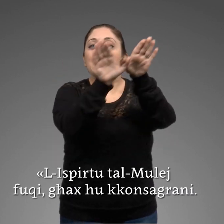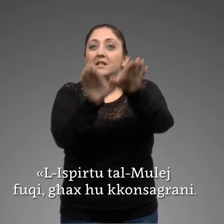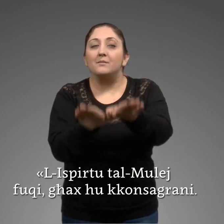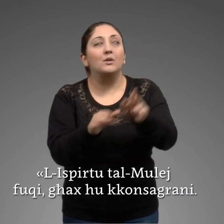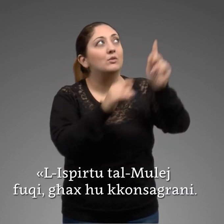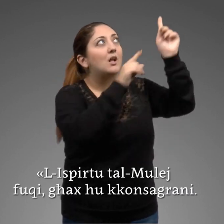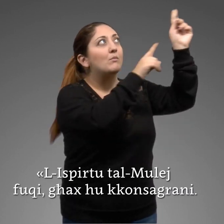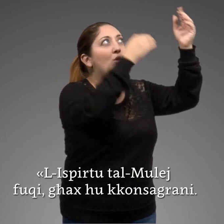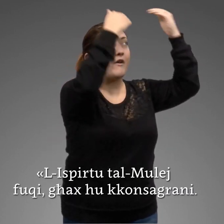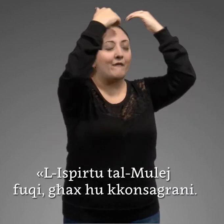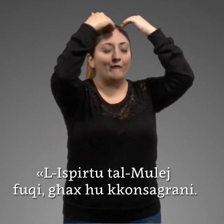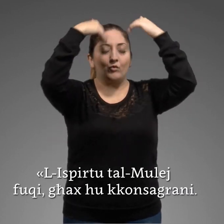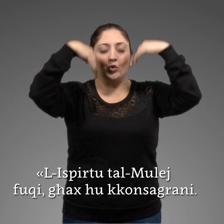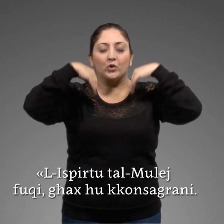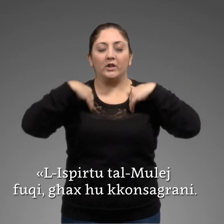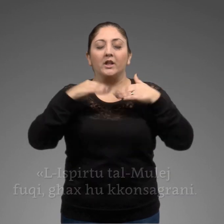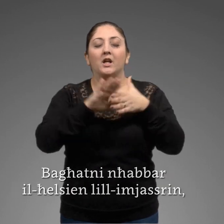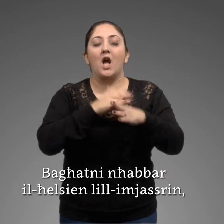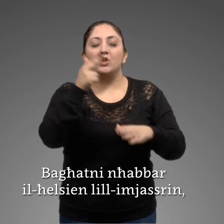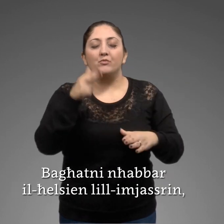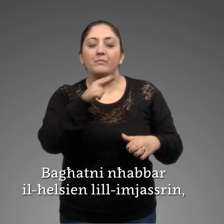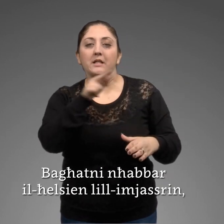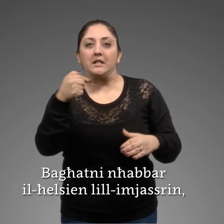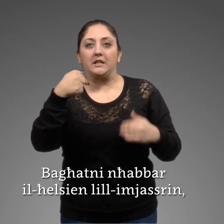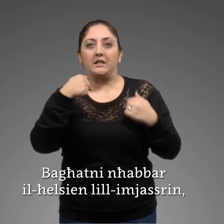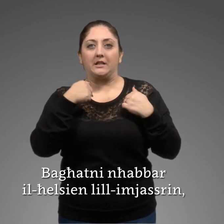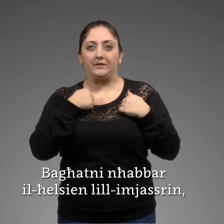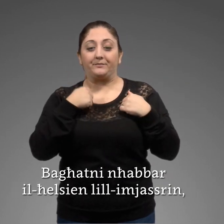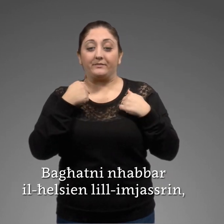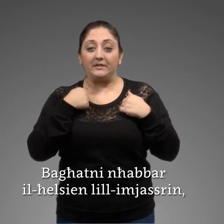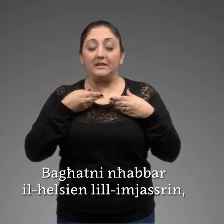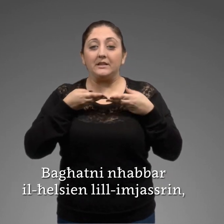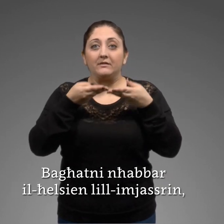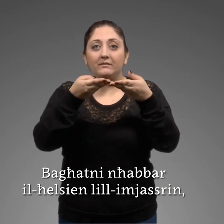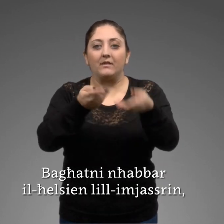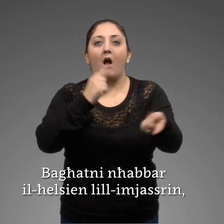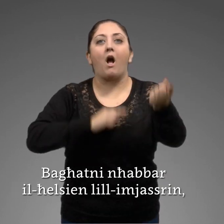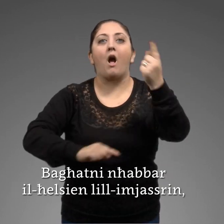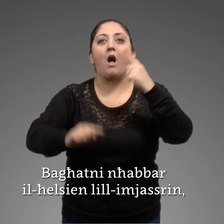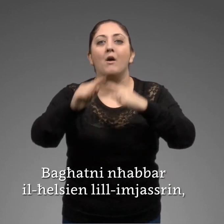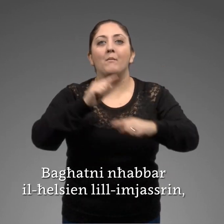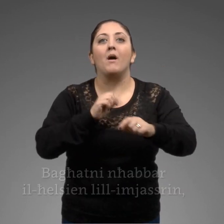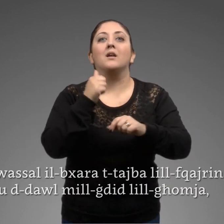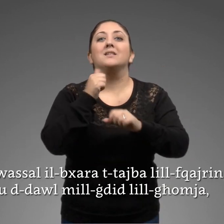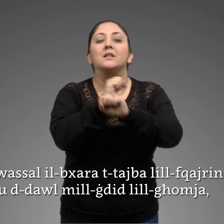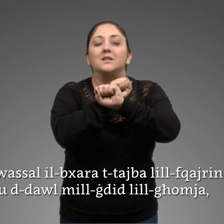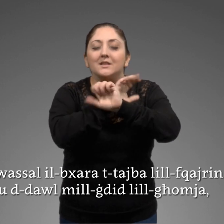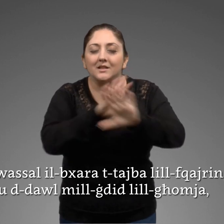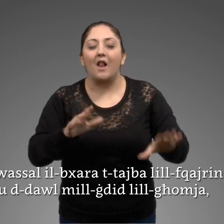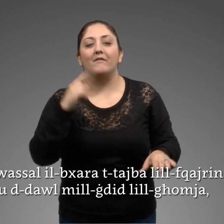aħħu konsagrani bat ninħabbar l-ħelsin l-limjasrin in-wassal l